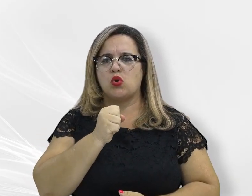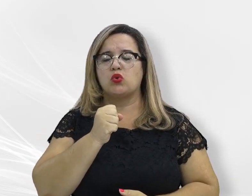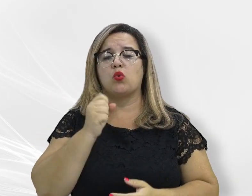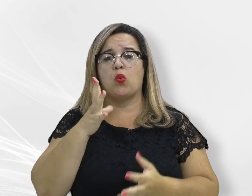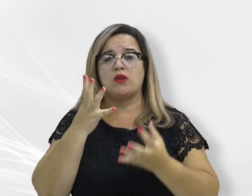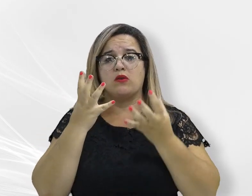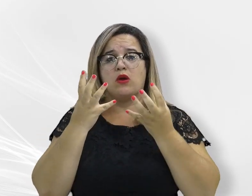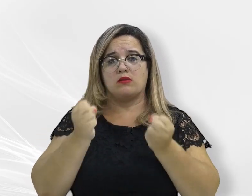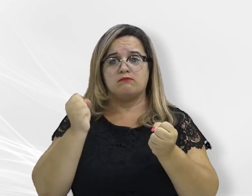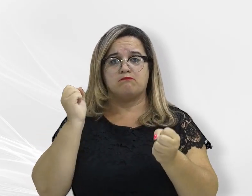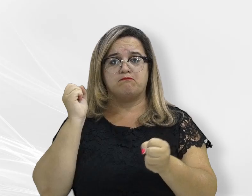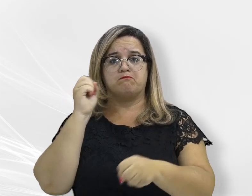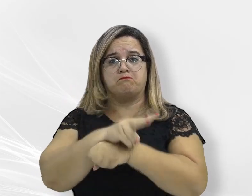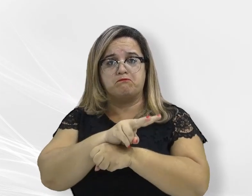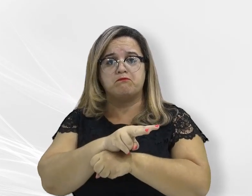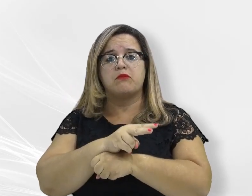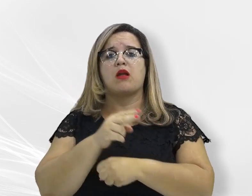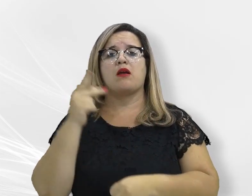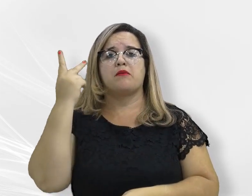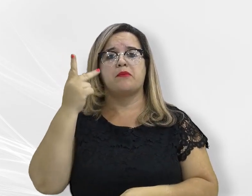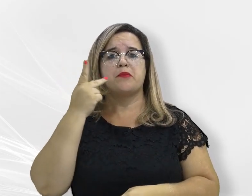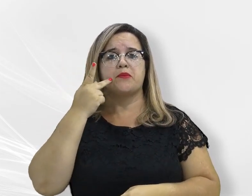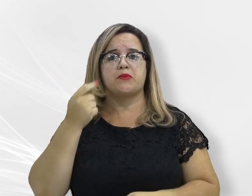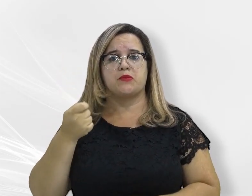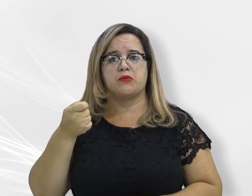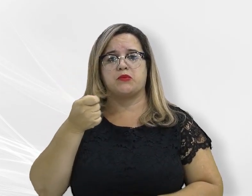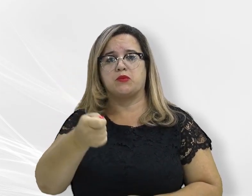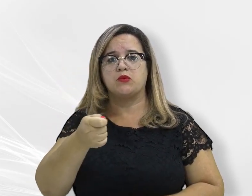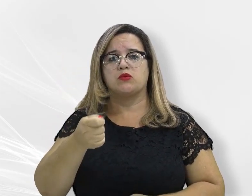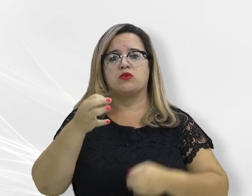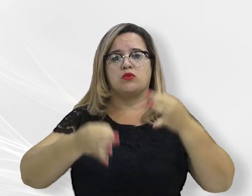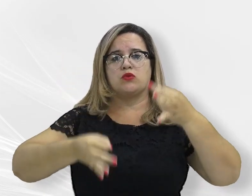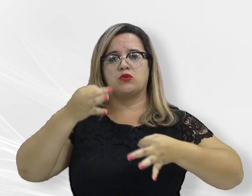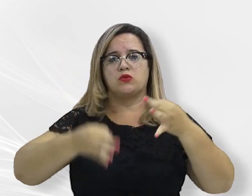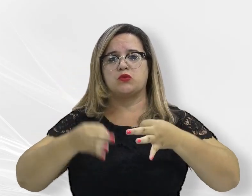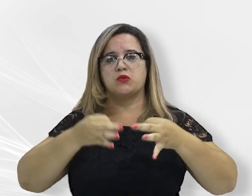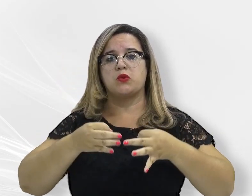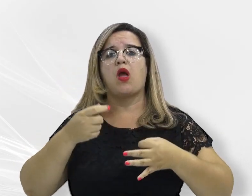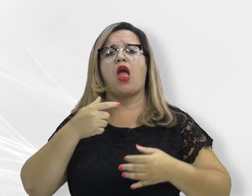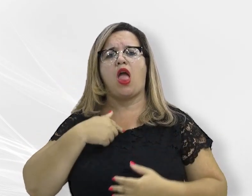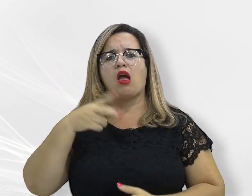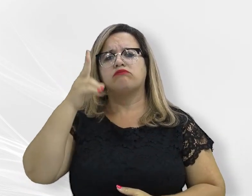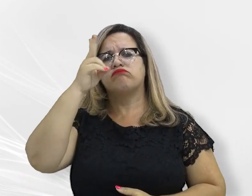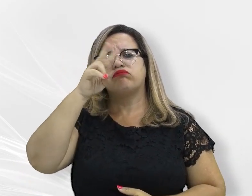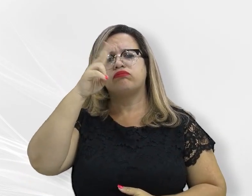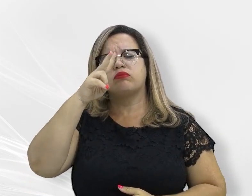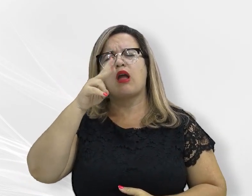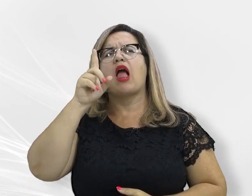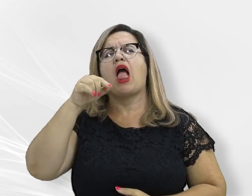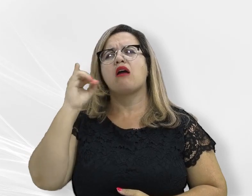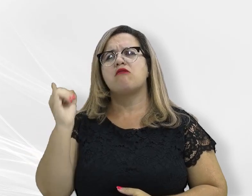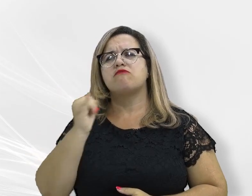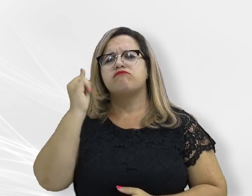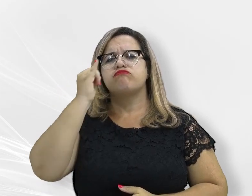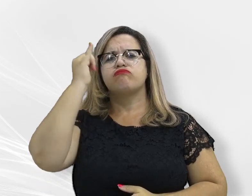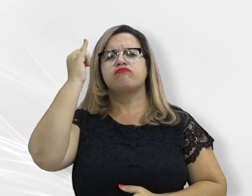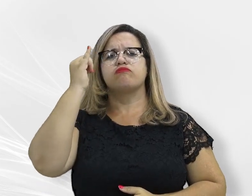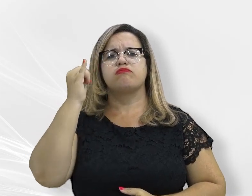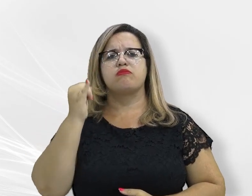Justiça, homenageou e acrescentou, essa lembrança, apesar de singela, se faz necessária. Não foram alguns